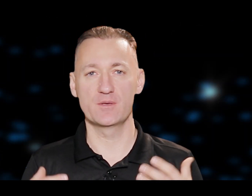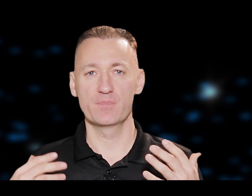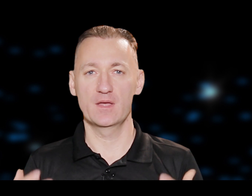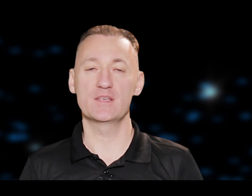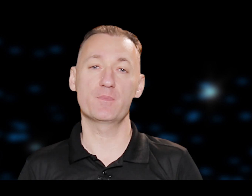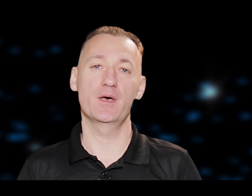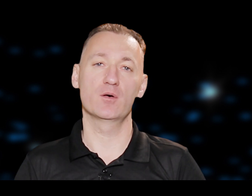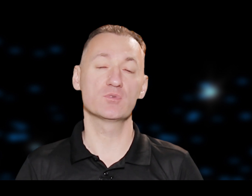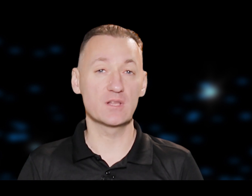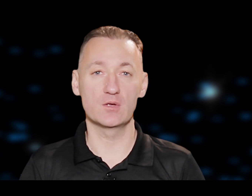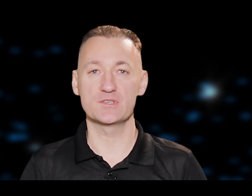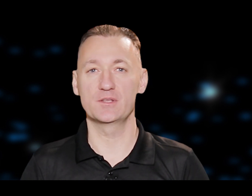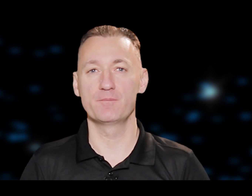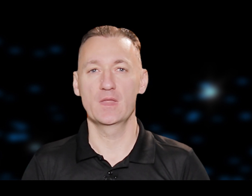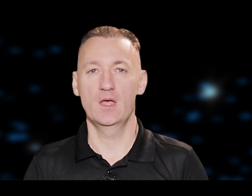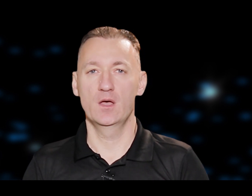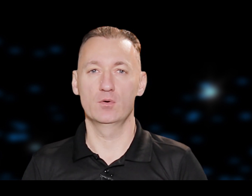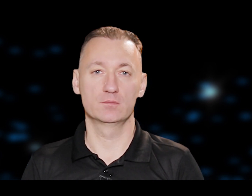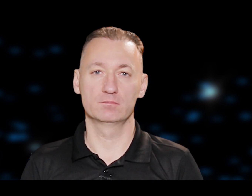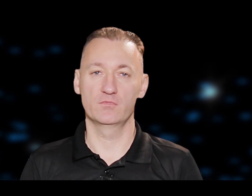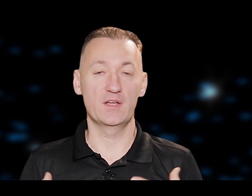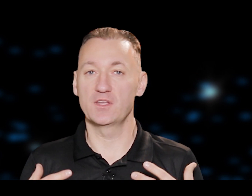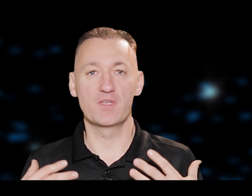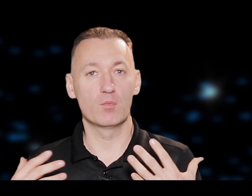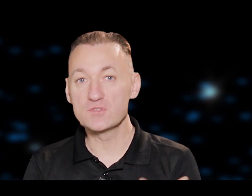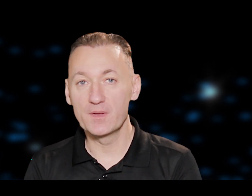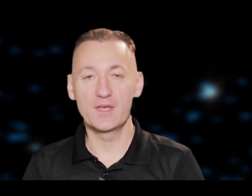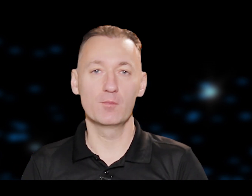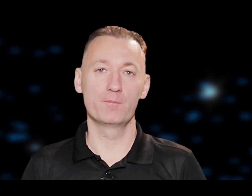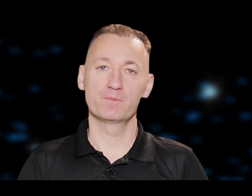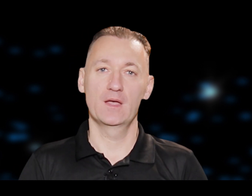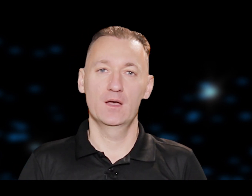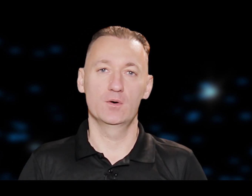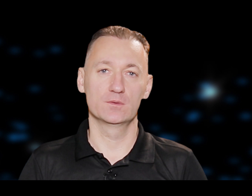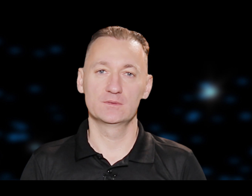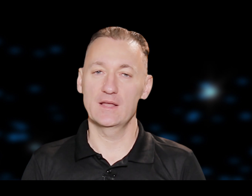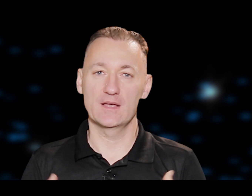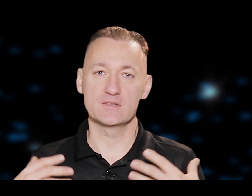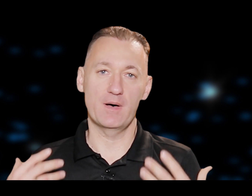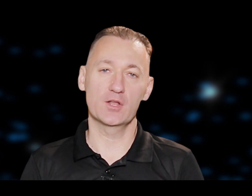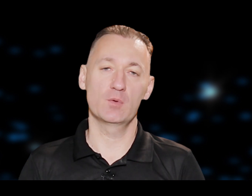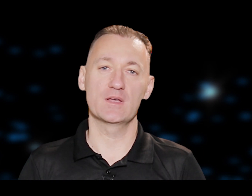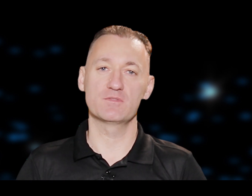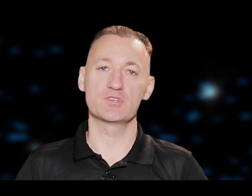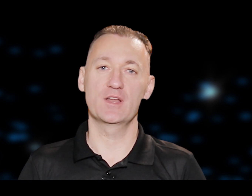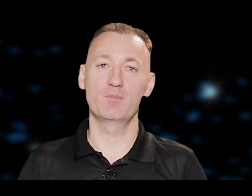nespēja uzklausīt un veltīt viņam uzmanību. Un tādās pārdomās viņš arī